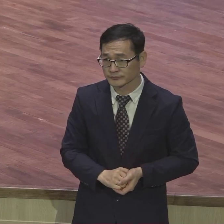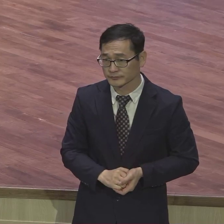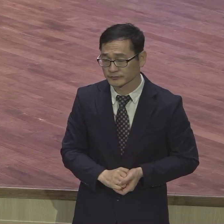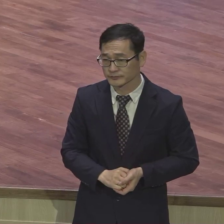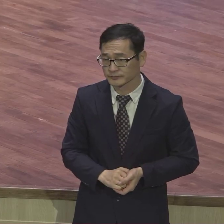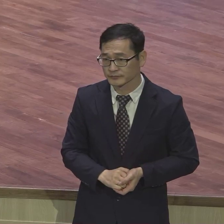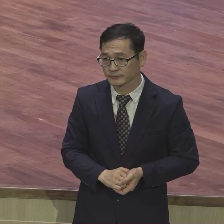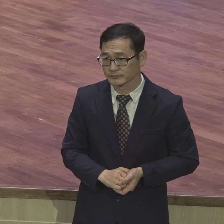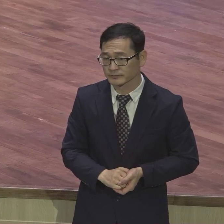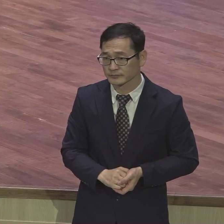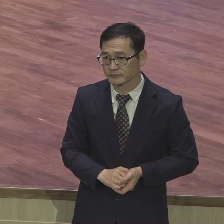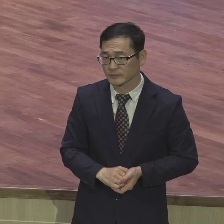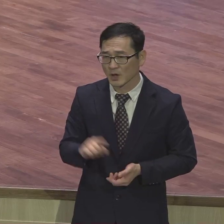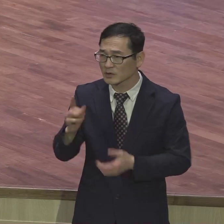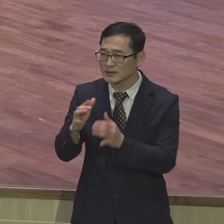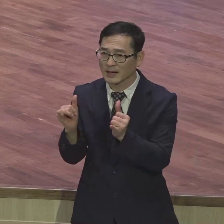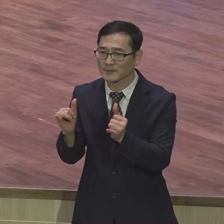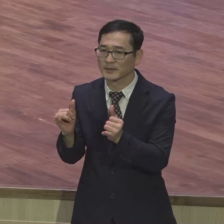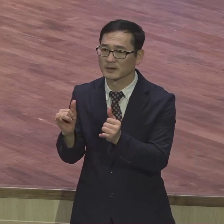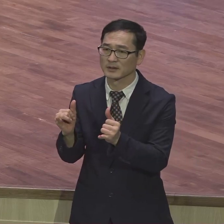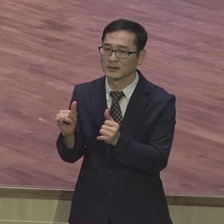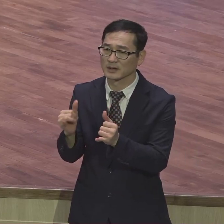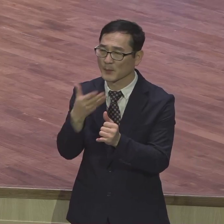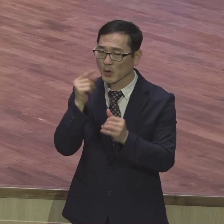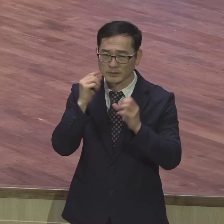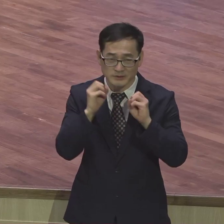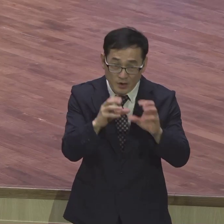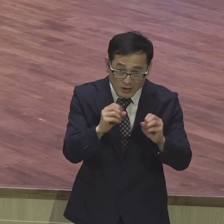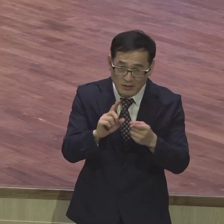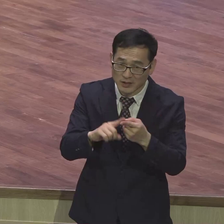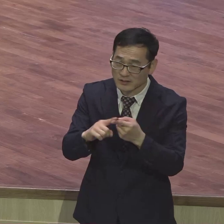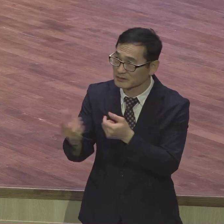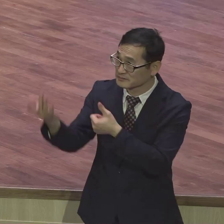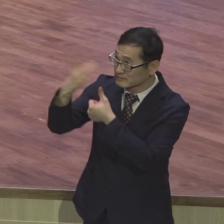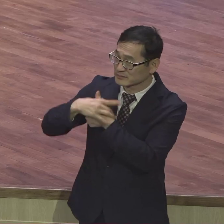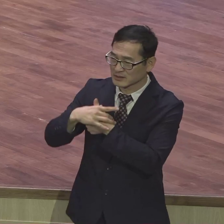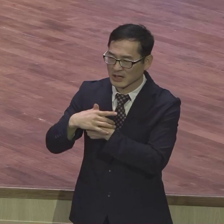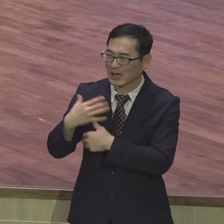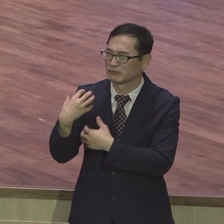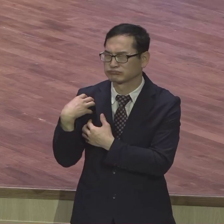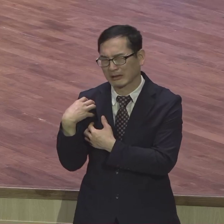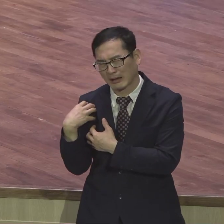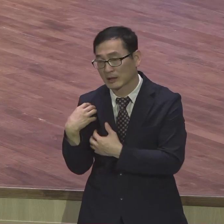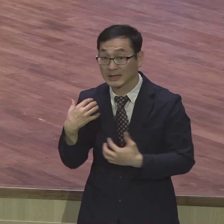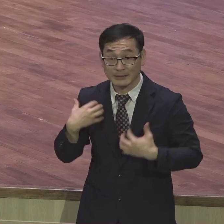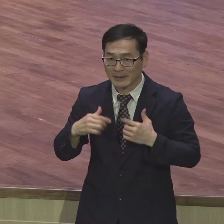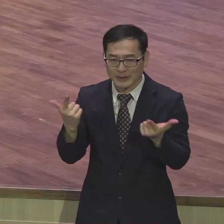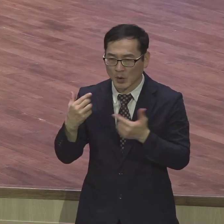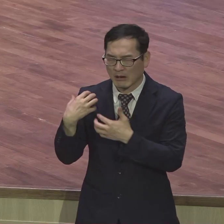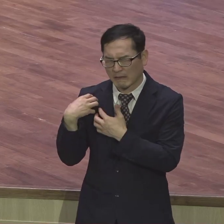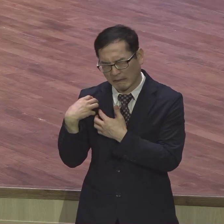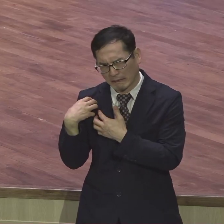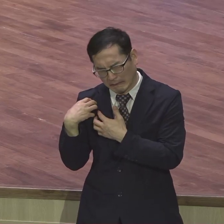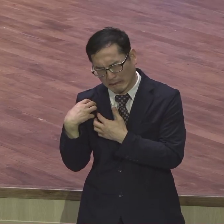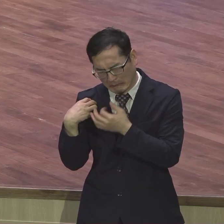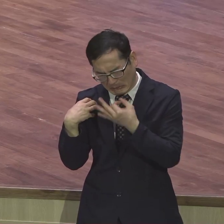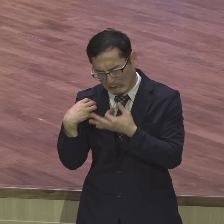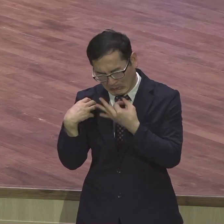은혜가 아니고 부담이 돼 이거에 막 너무 힘들어 이렇게 힘들게 신앙생활하는